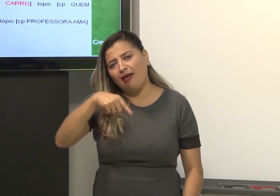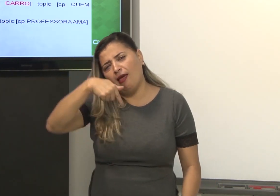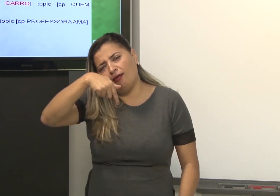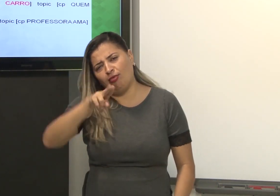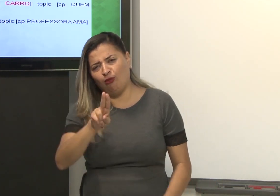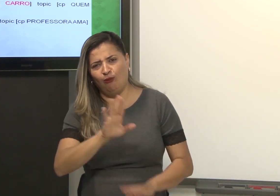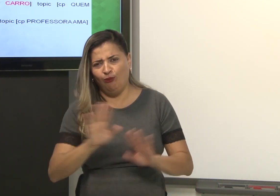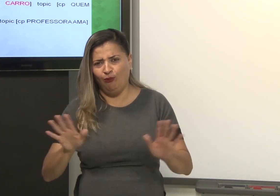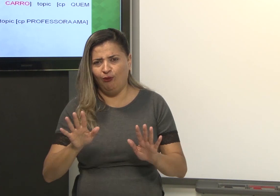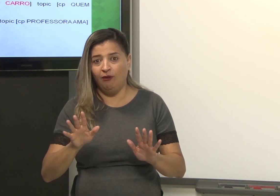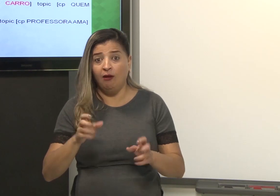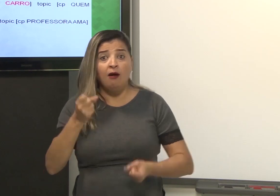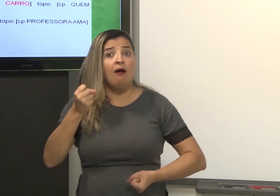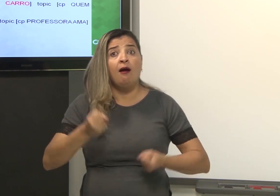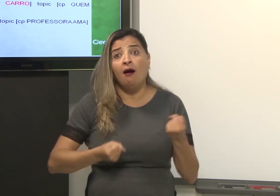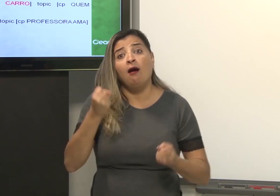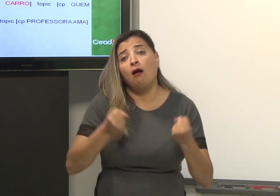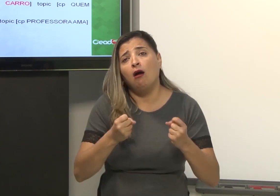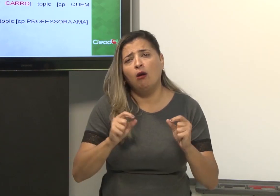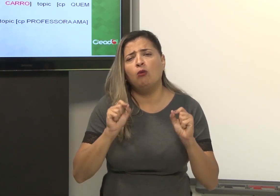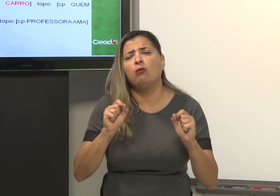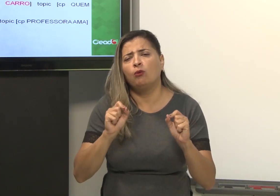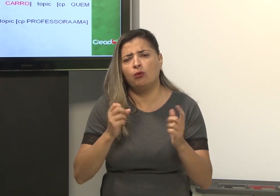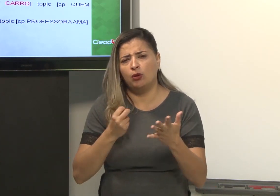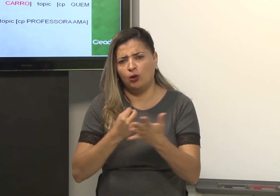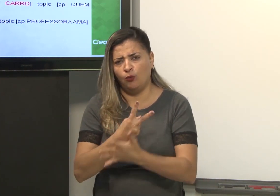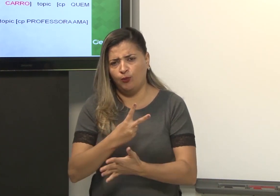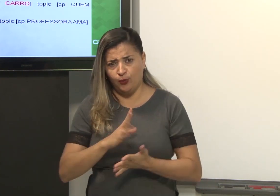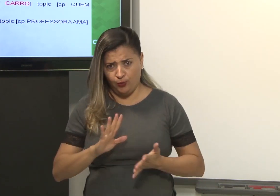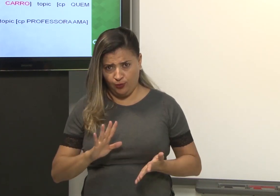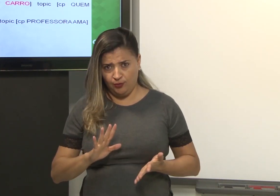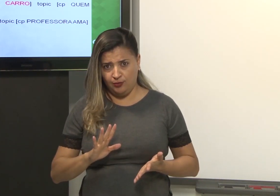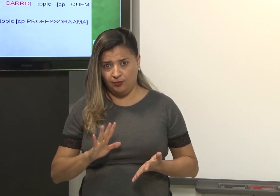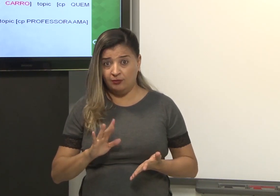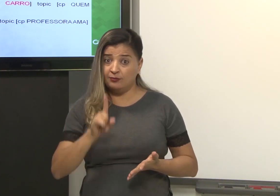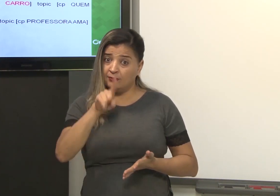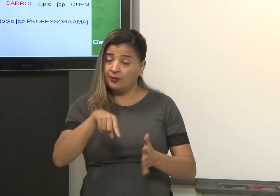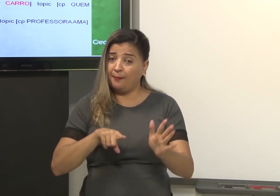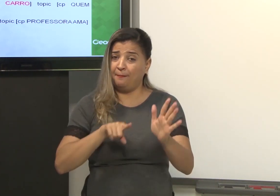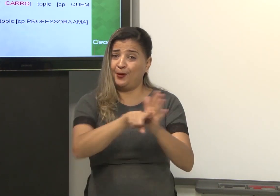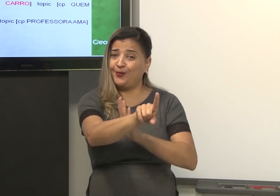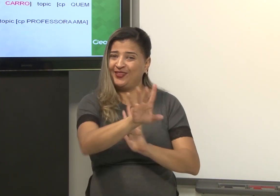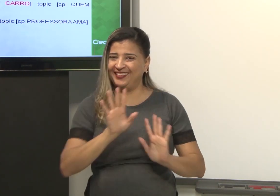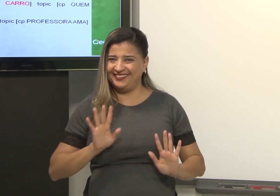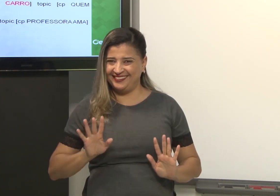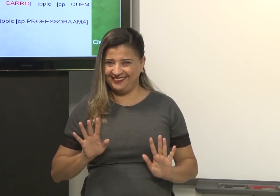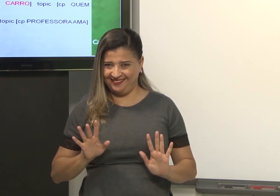Então, é relacionado ao QU. É de quem? Esse carro, quem comprou? É uma pergunta.